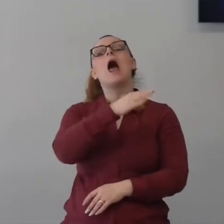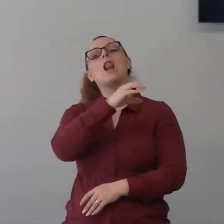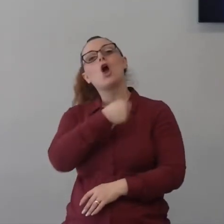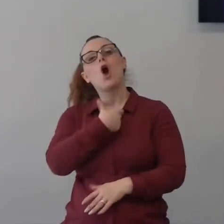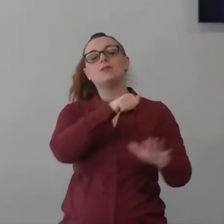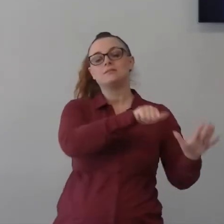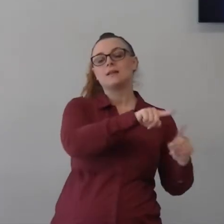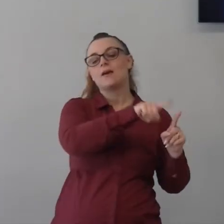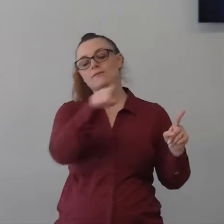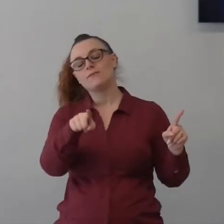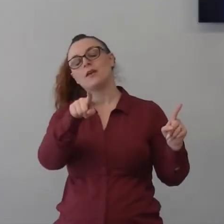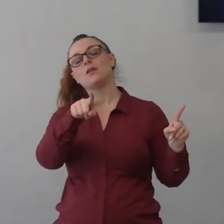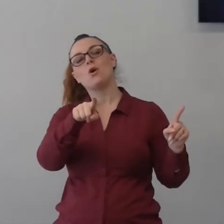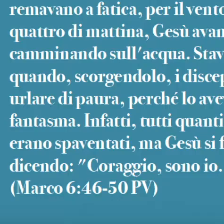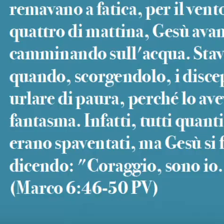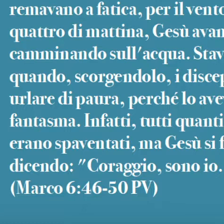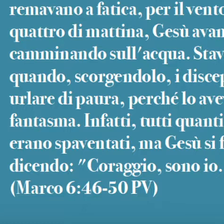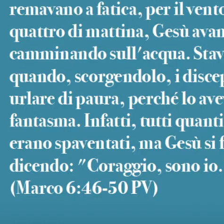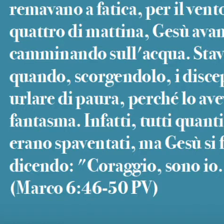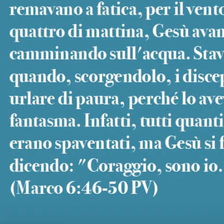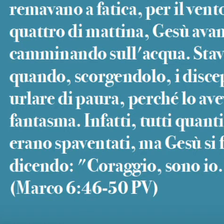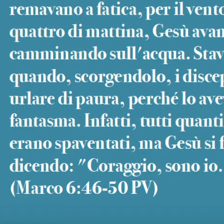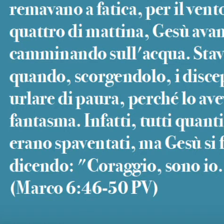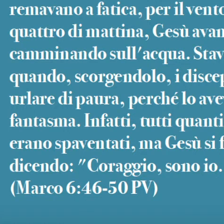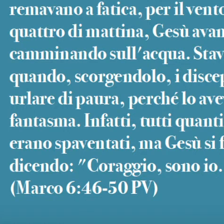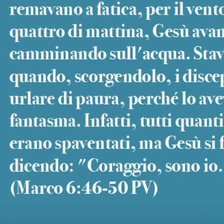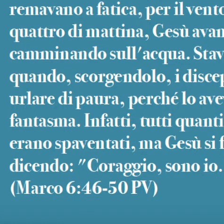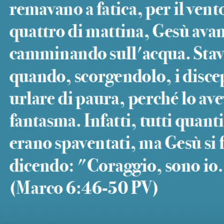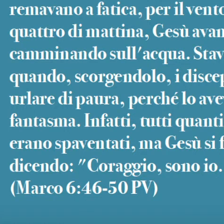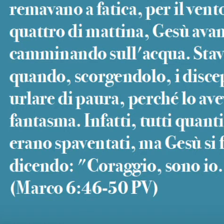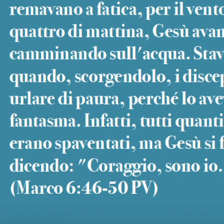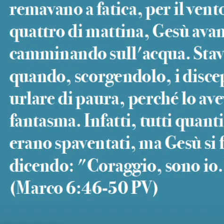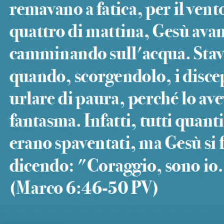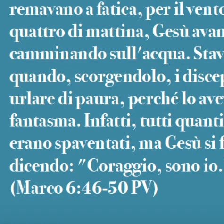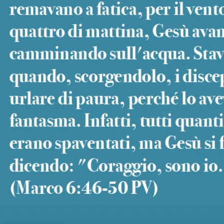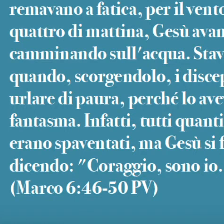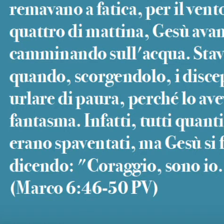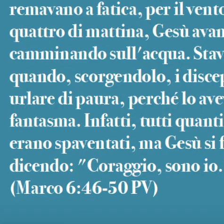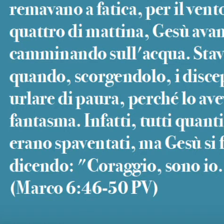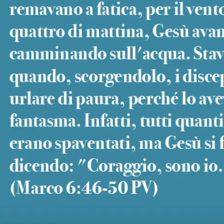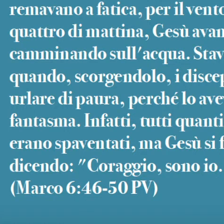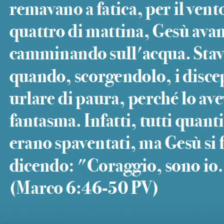46 a 50 dice così dopo aver salutato la gente